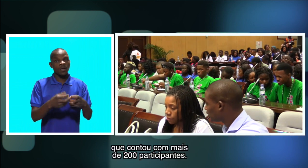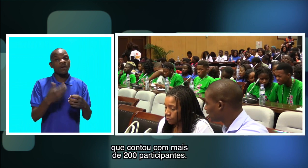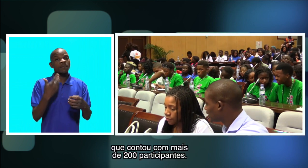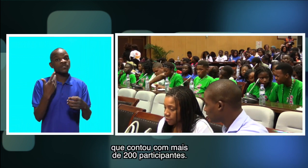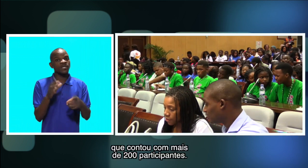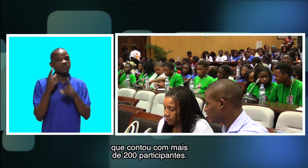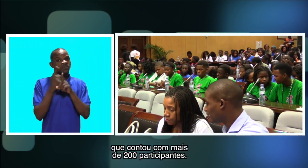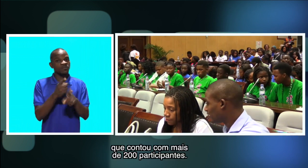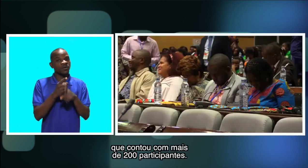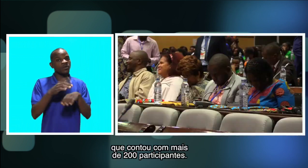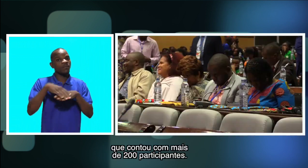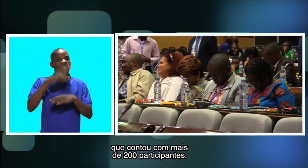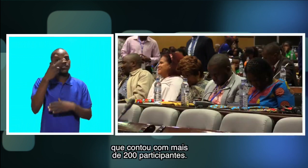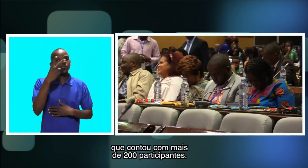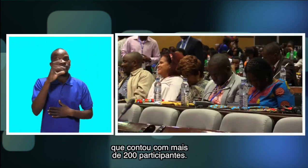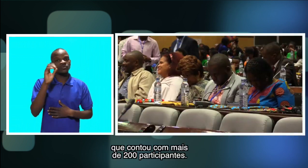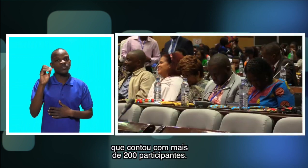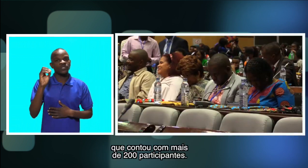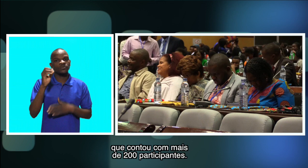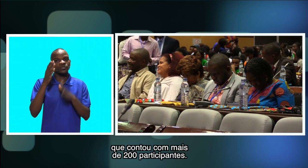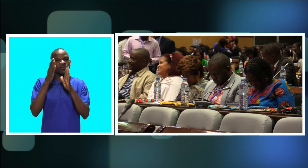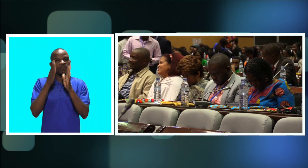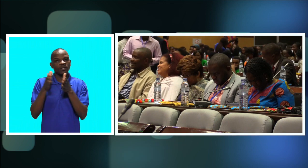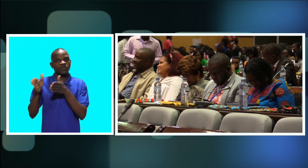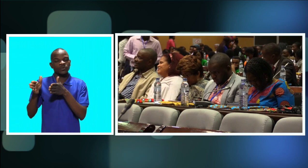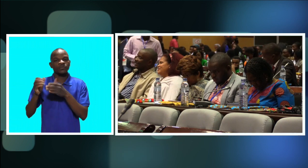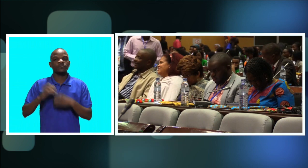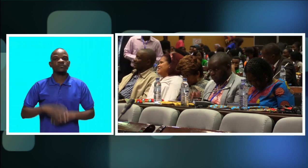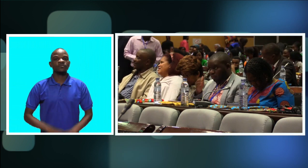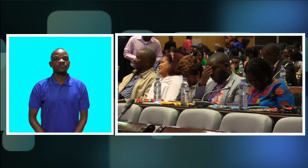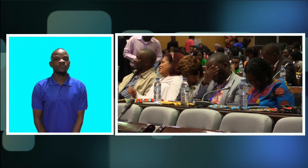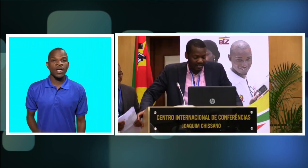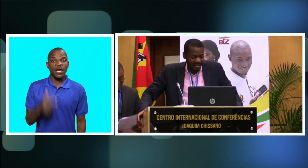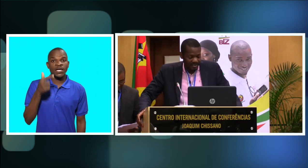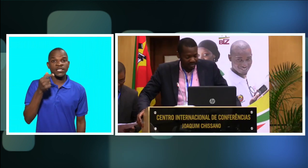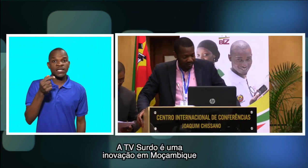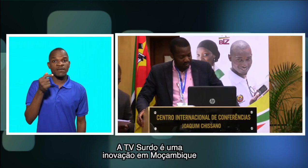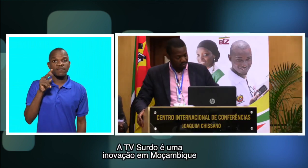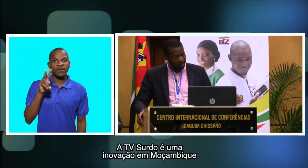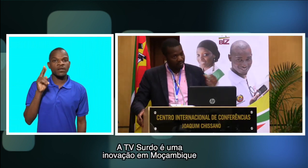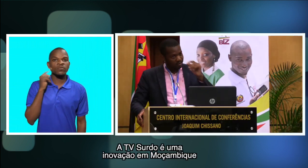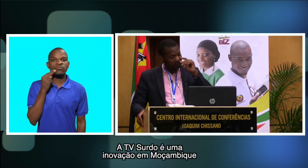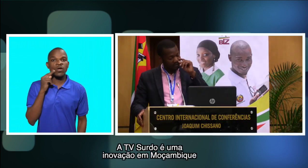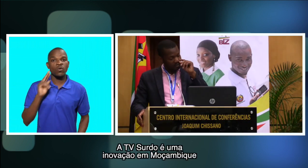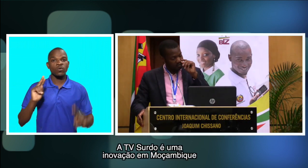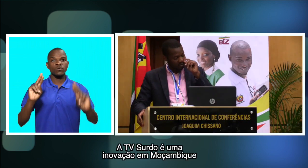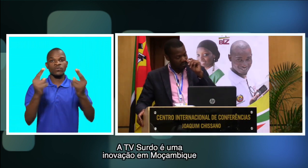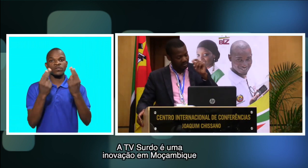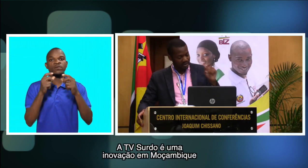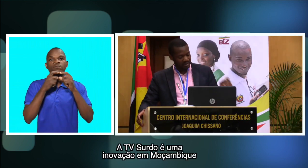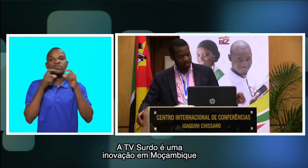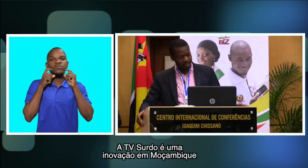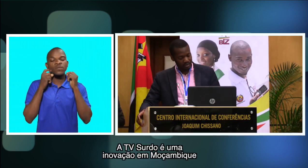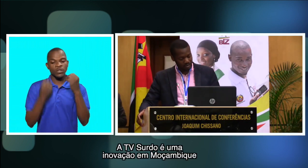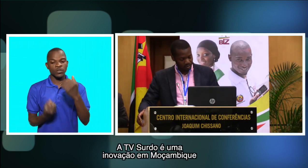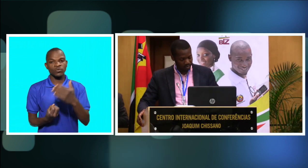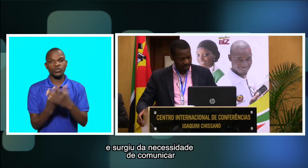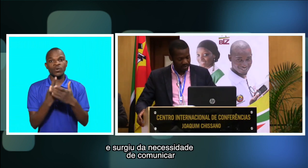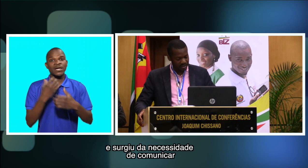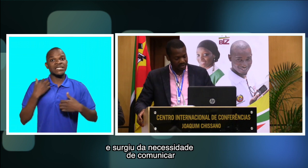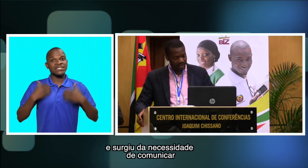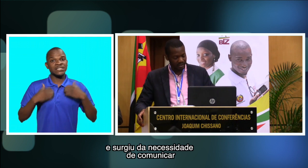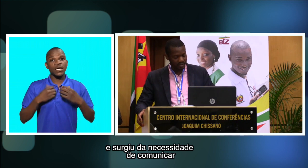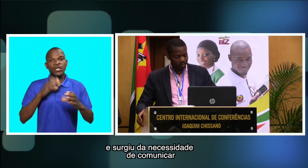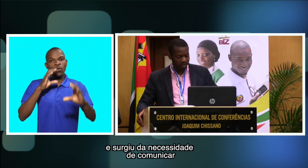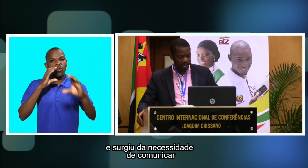evento Que contou com mais de 200 participantes A TV Surdo é uma inovação em Moçambique Que surgiu